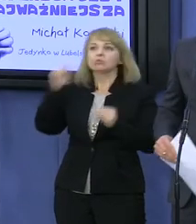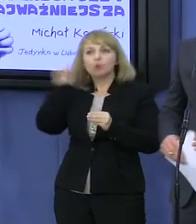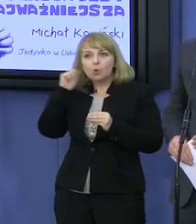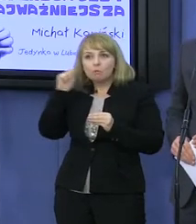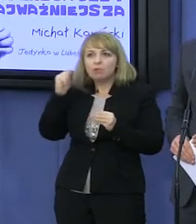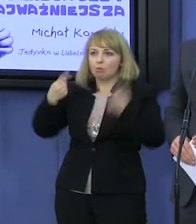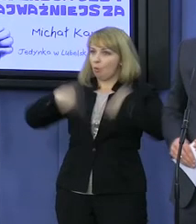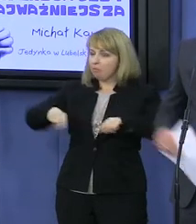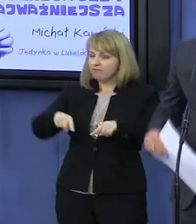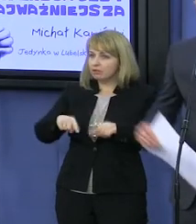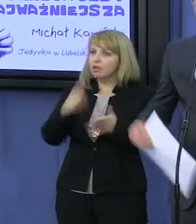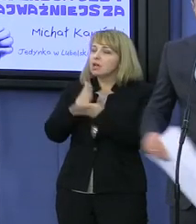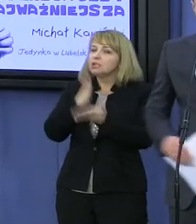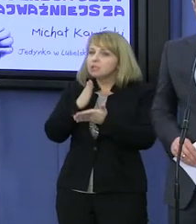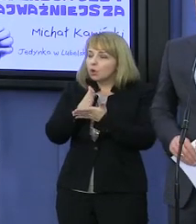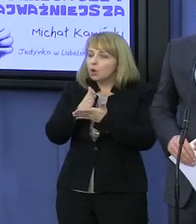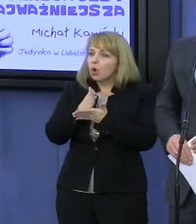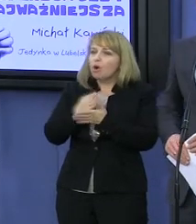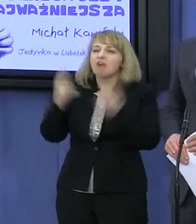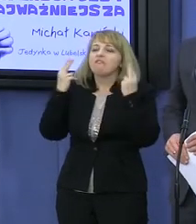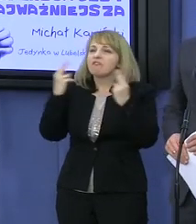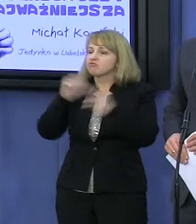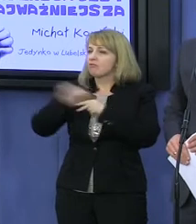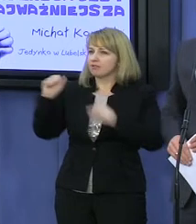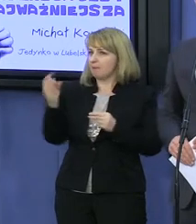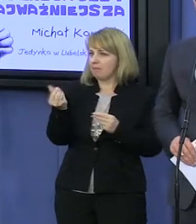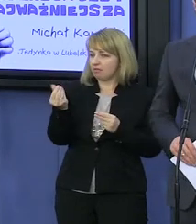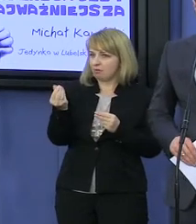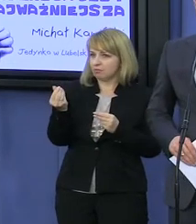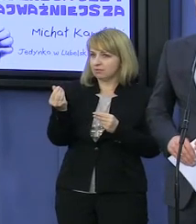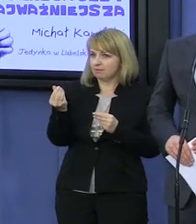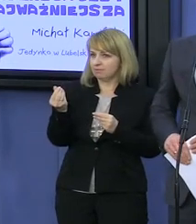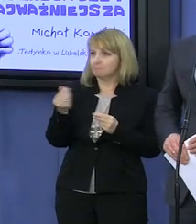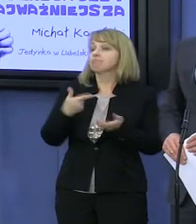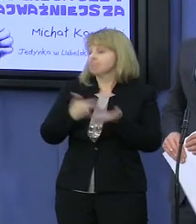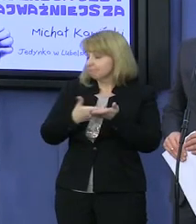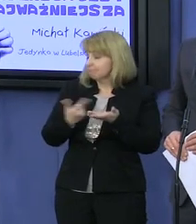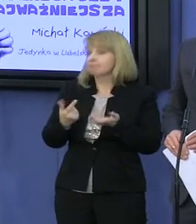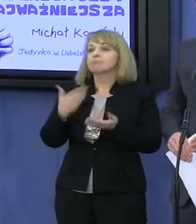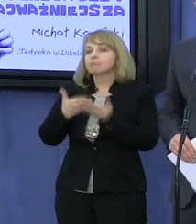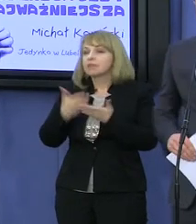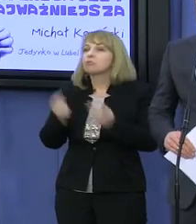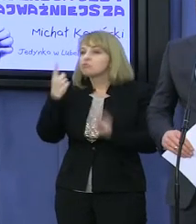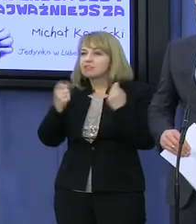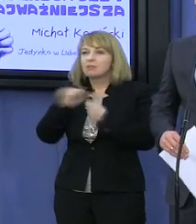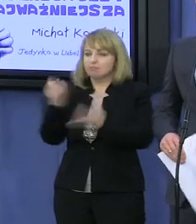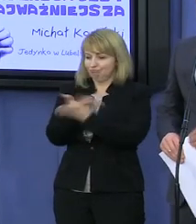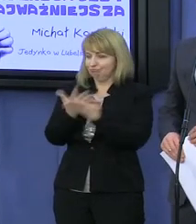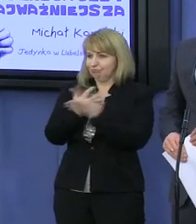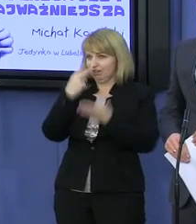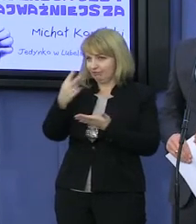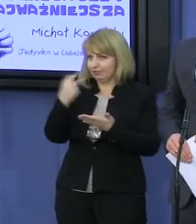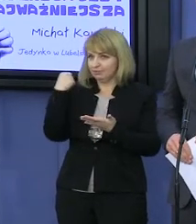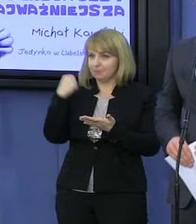szanującą prawa obywateli, tylko właśnie priorytetem są te pieniądze i czasami niestety czysty populizm. Na dowód tego,